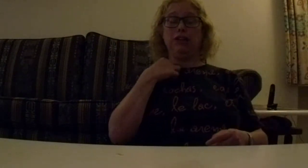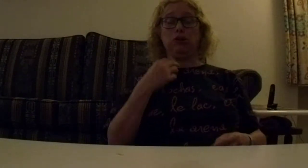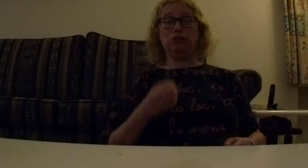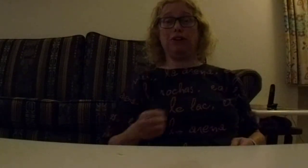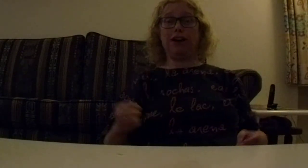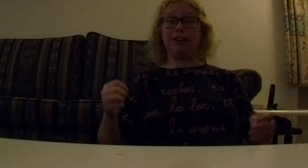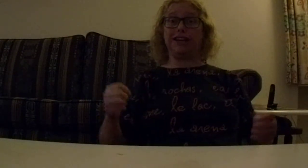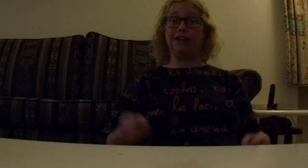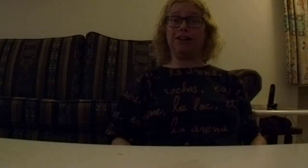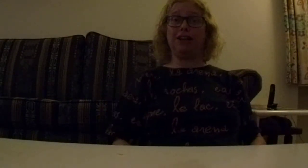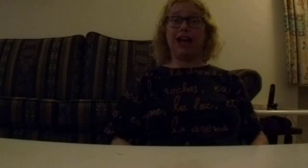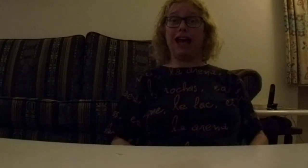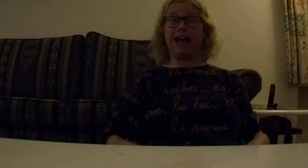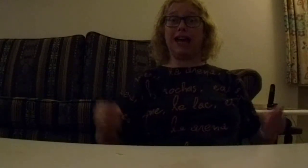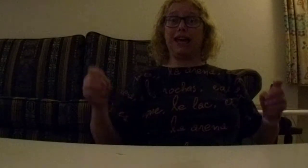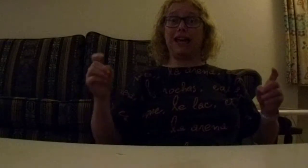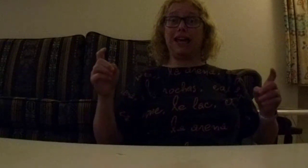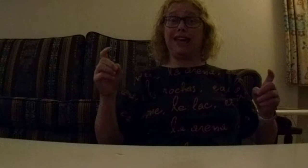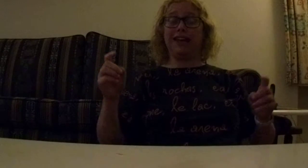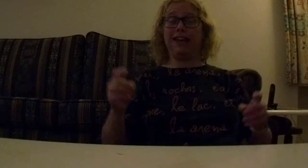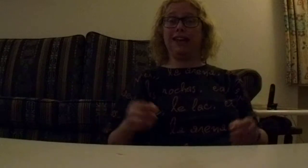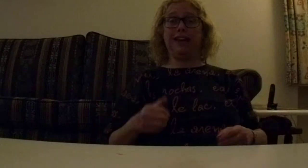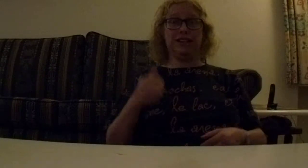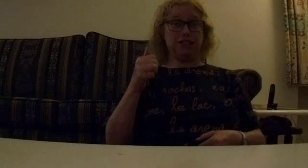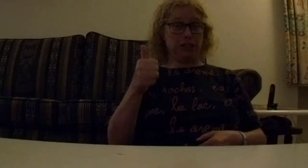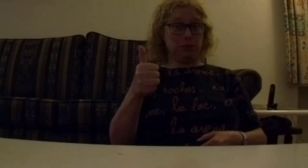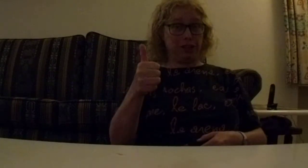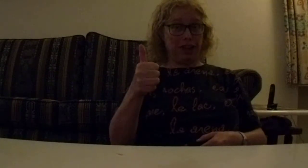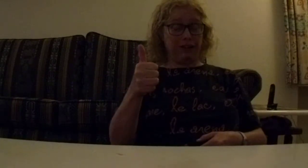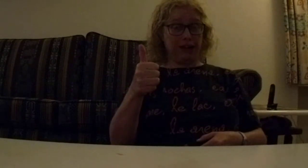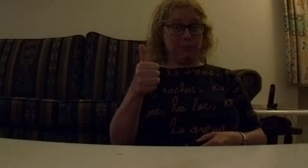hé je Goedemorgen! Goedemorgen! See you on a cypher clip!